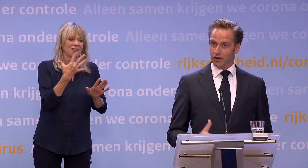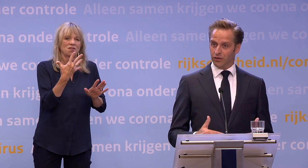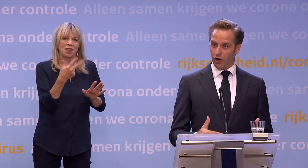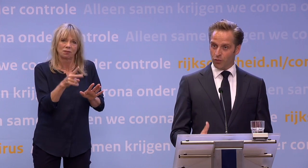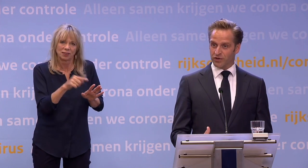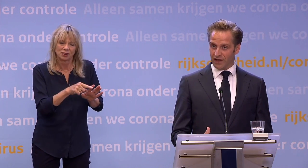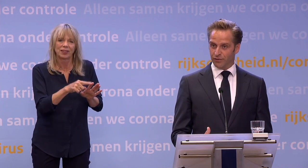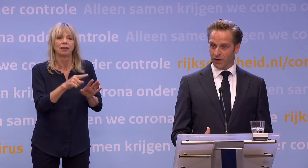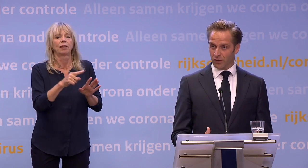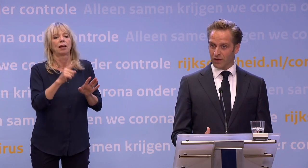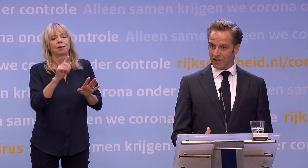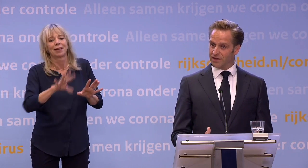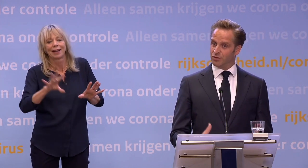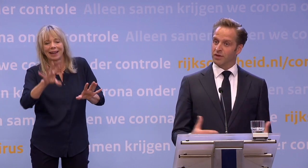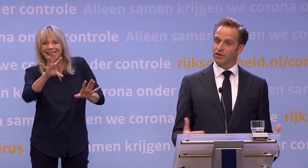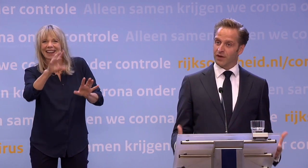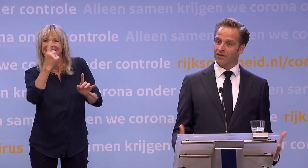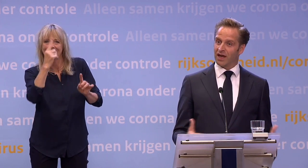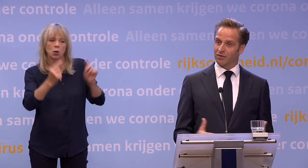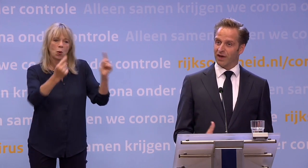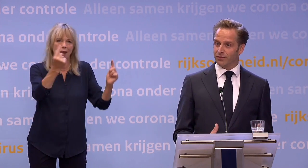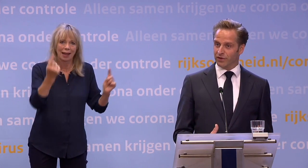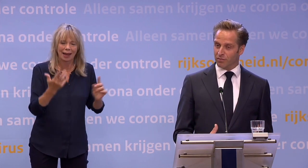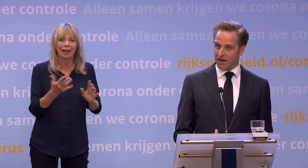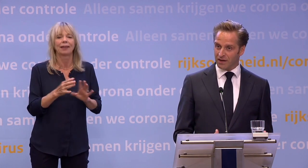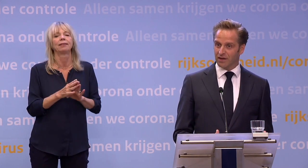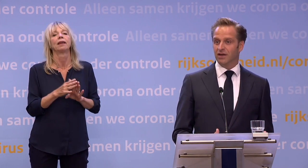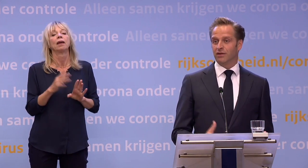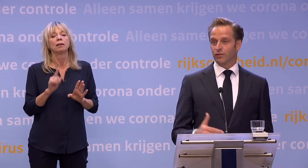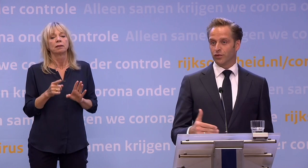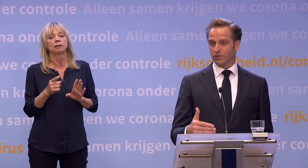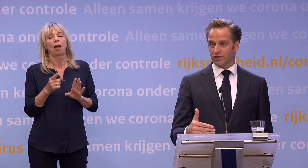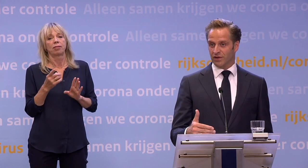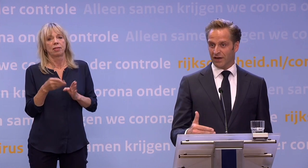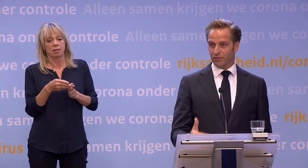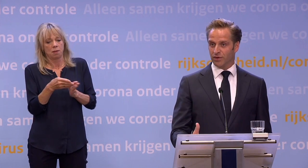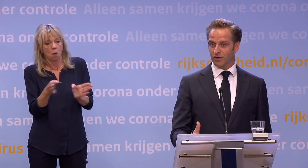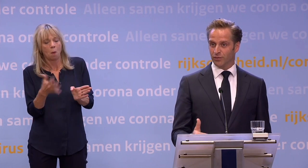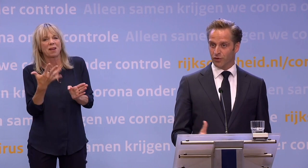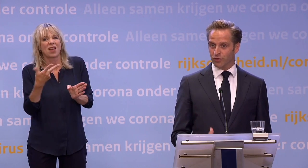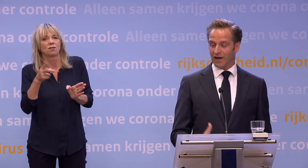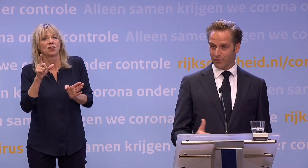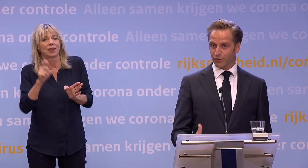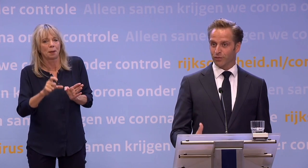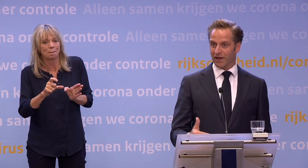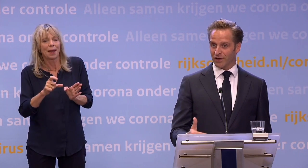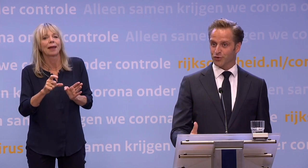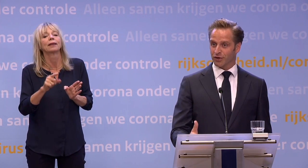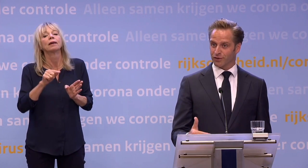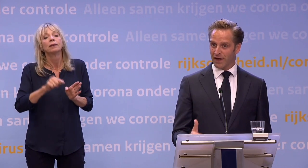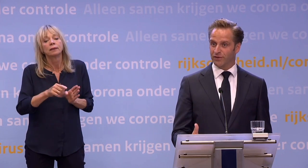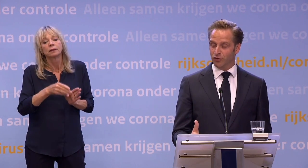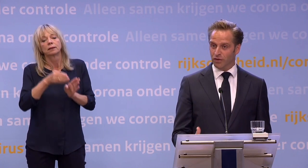de openstelling van alle locaties die besmettingsvrij waren per 25 mei. Vervolgens was de datum op de routekaart voor de